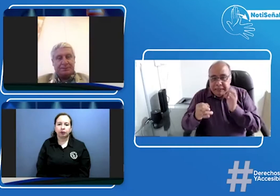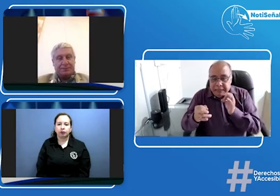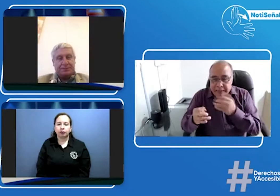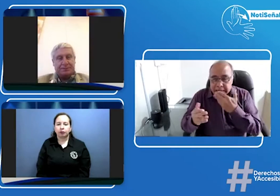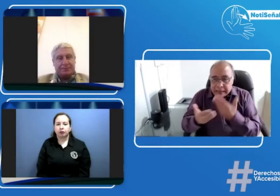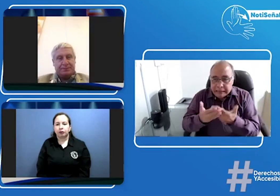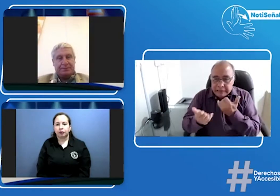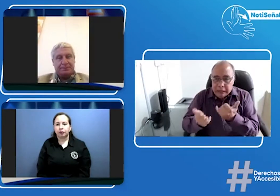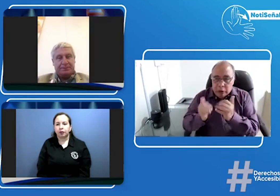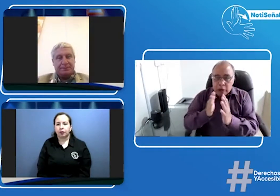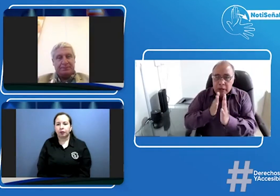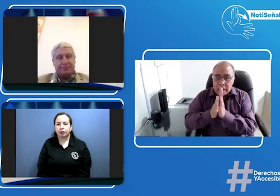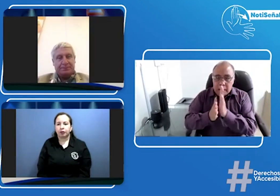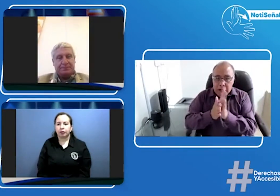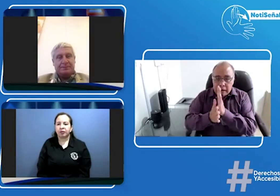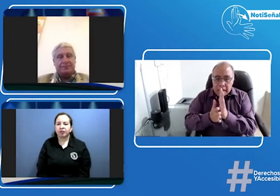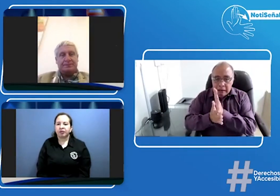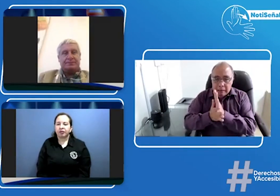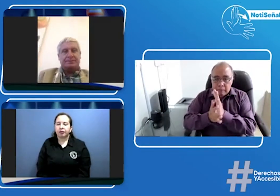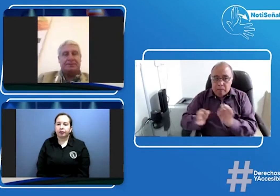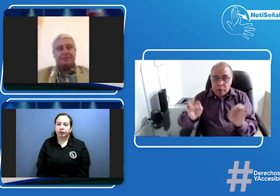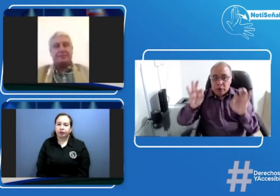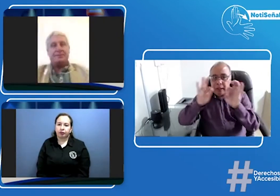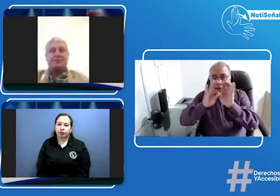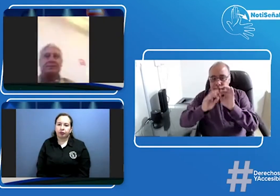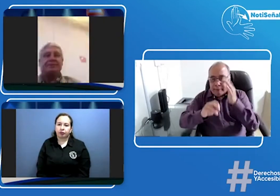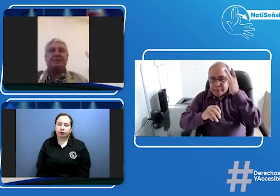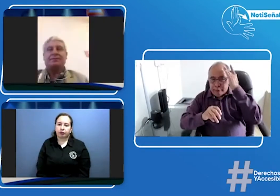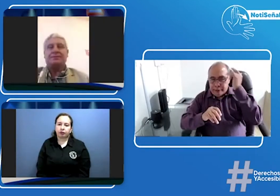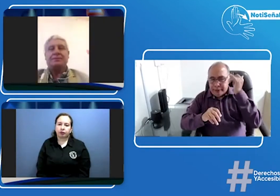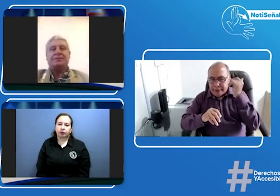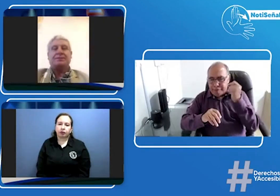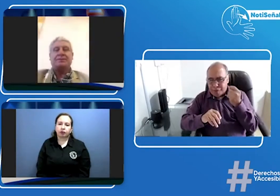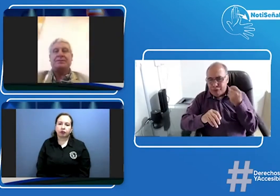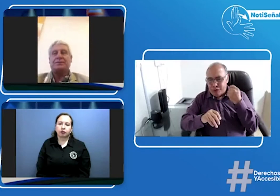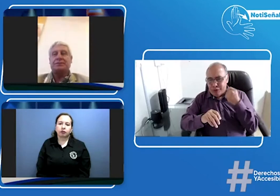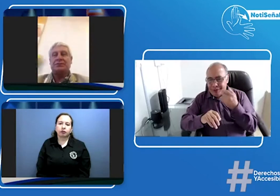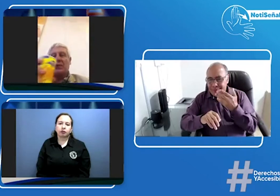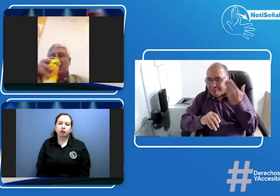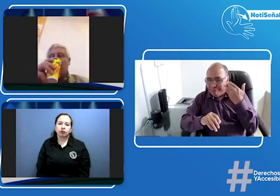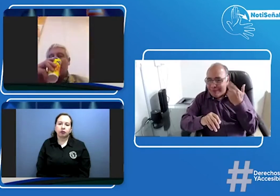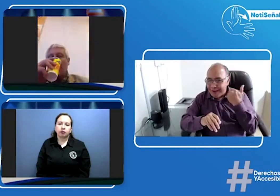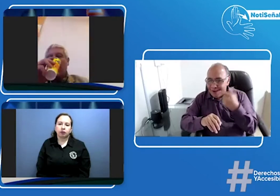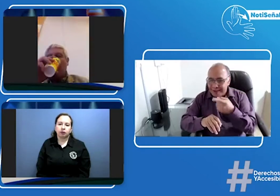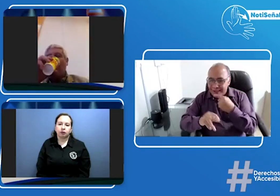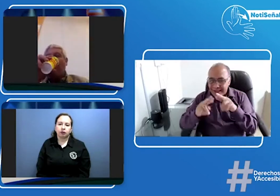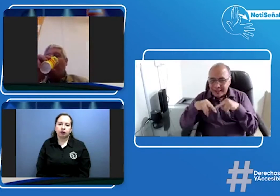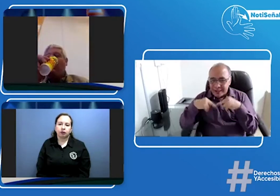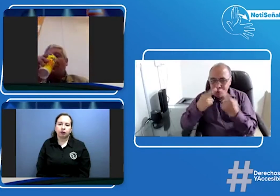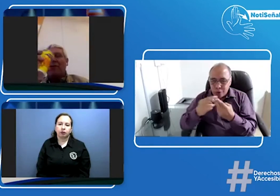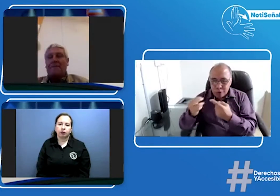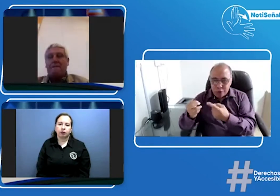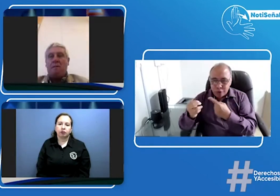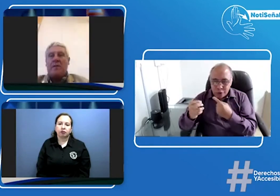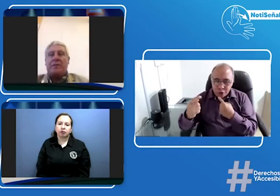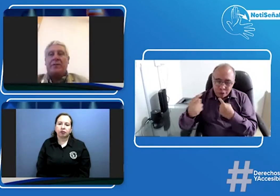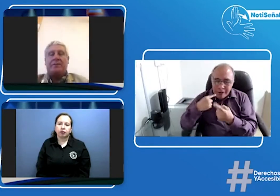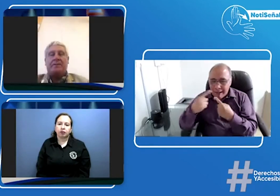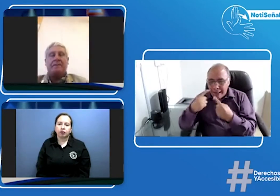y es que claro bueno muchas gracias por lo que usted nos está comentando porque esto es sumamente importante justamente nosotros pues